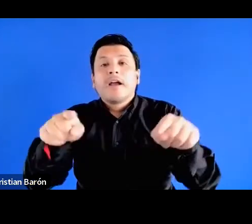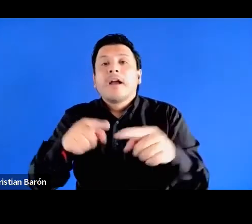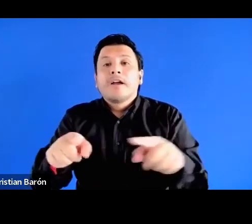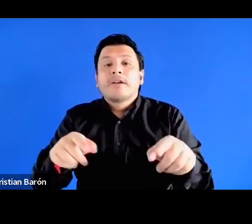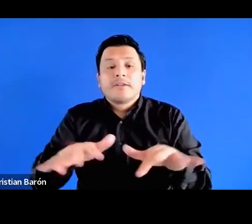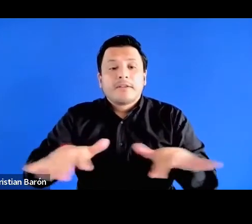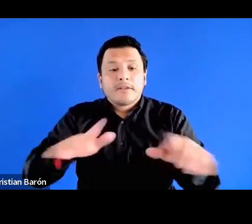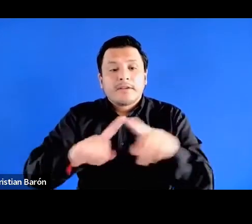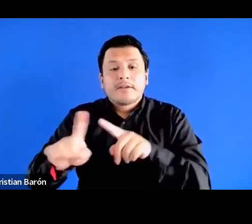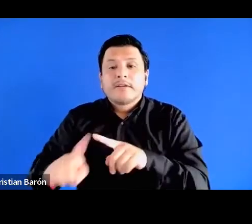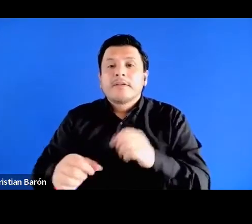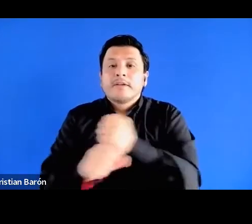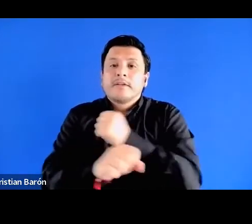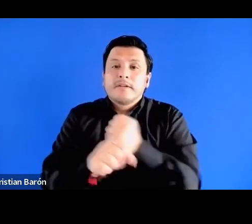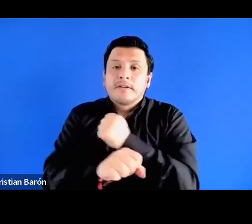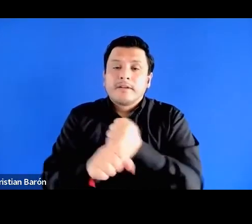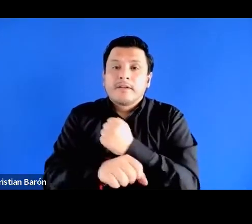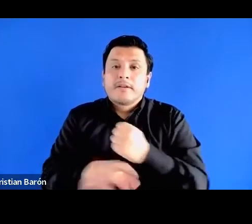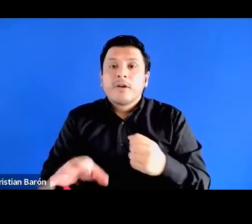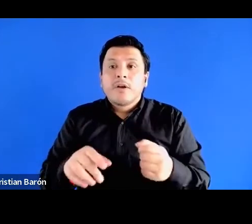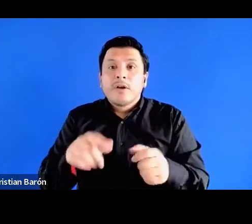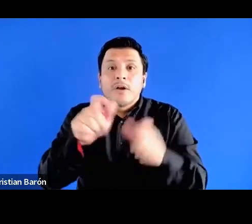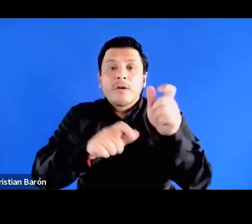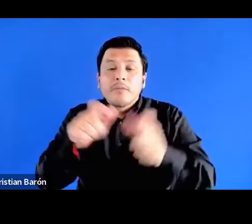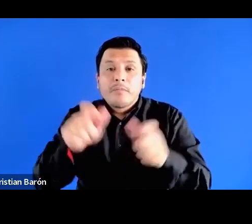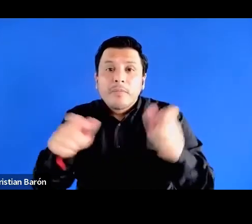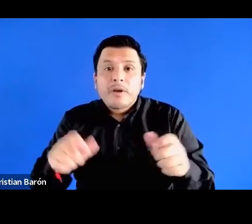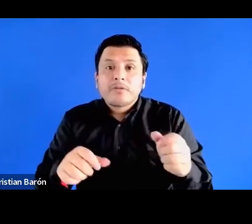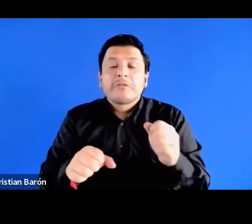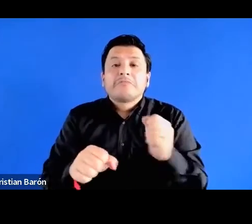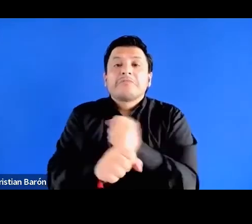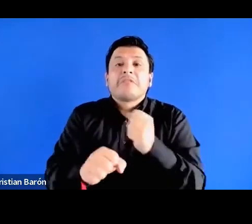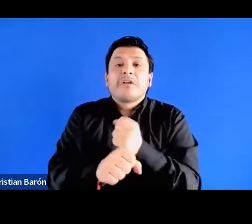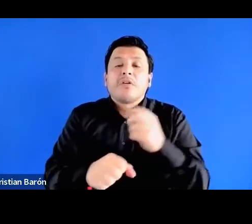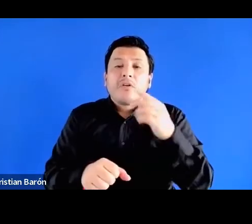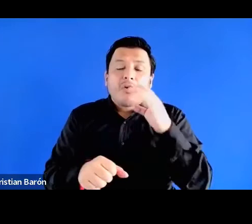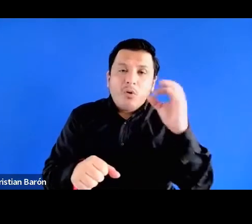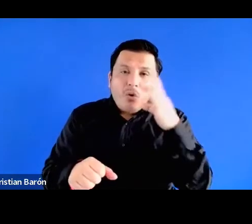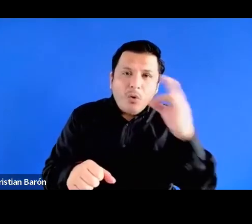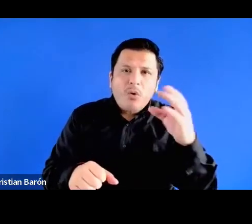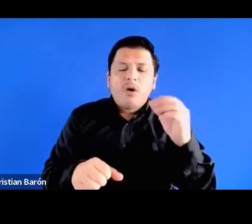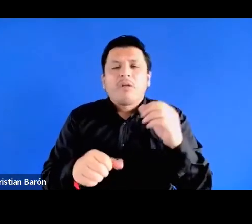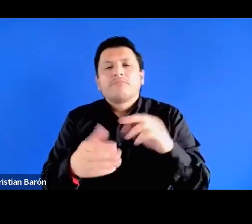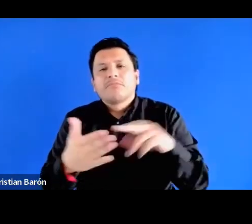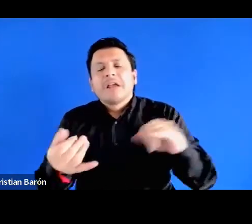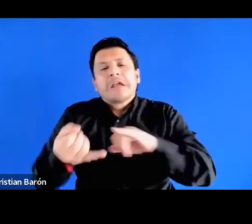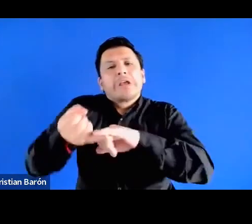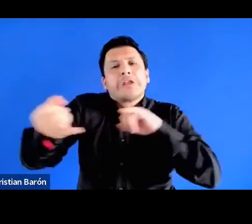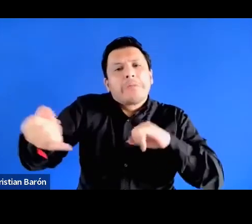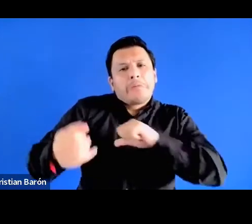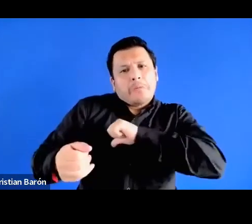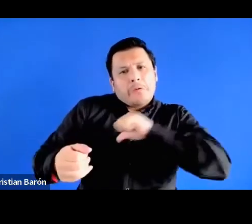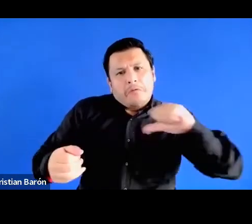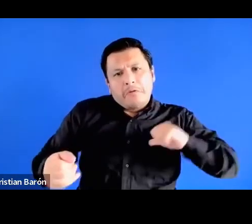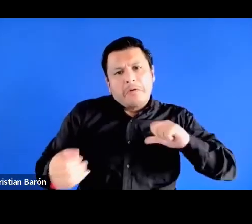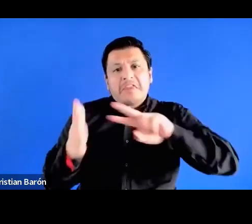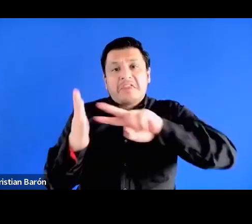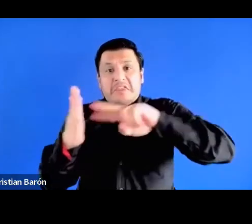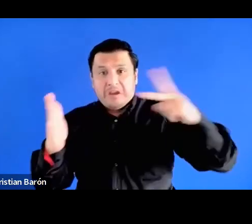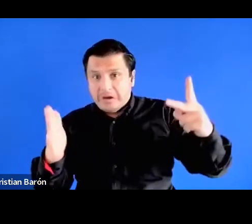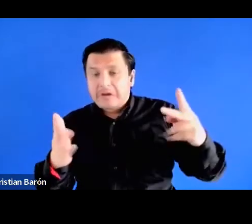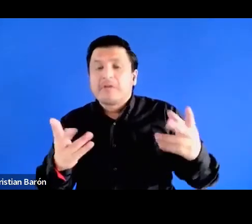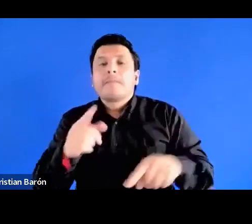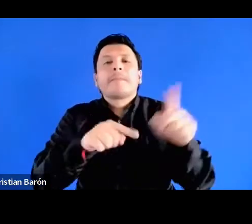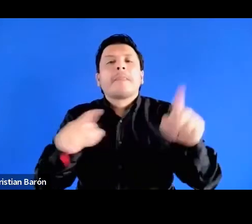serie de trabajadores y trabajadoras negras que son independientes que son profesionales que son técnicos calificados pero que hay unas